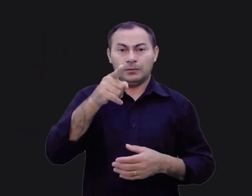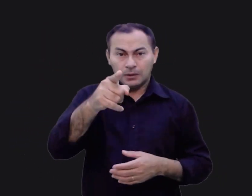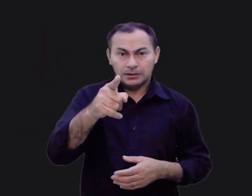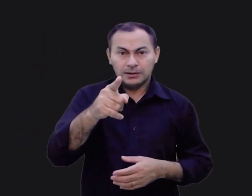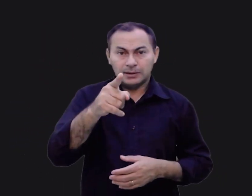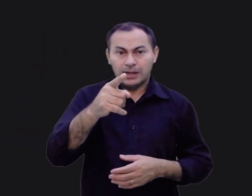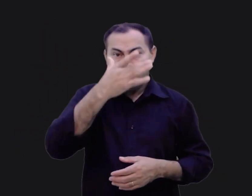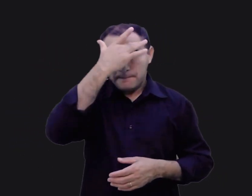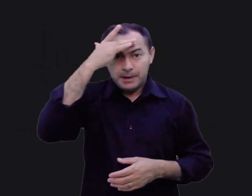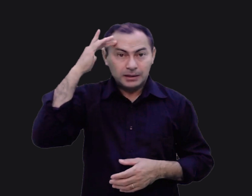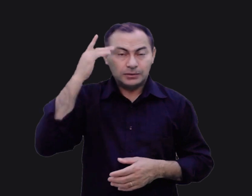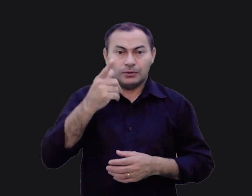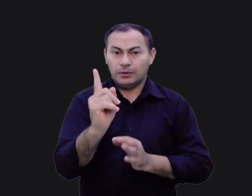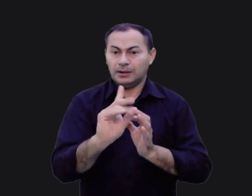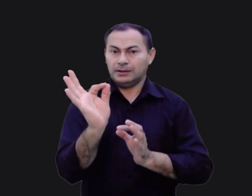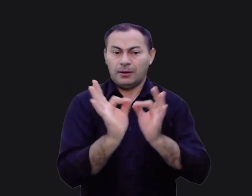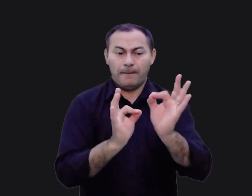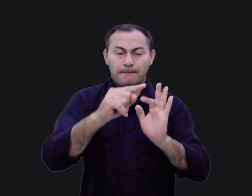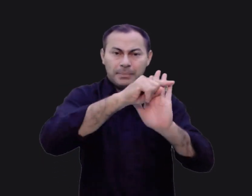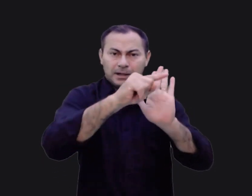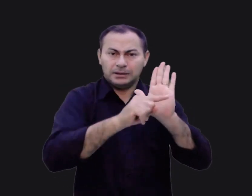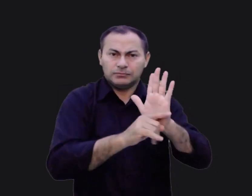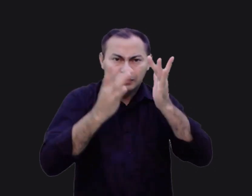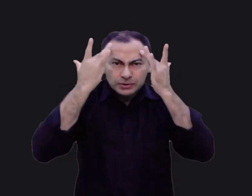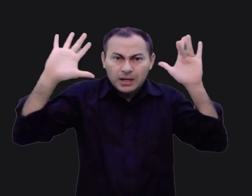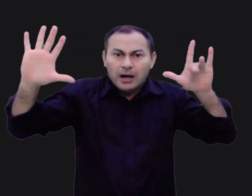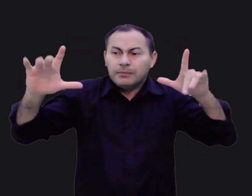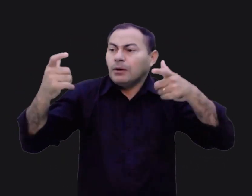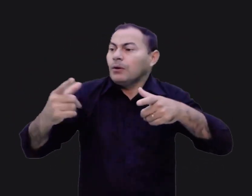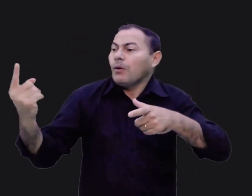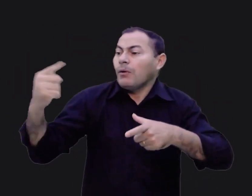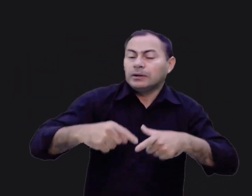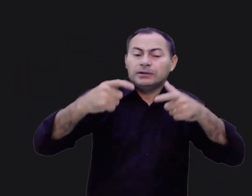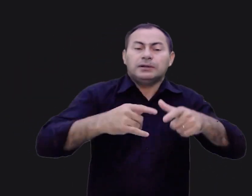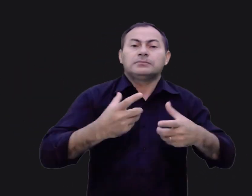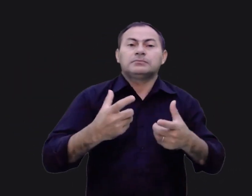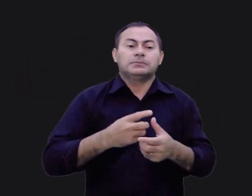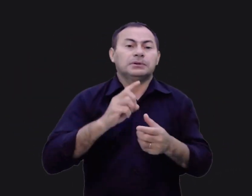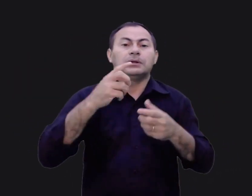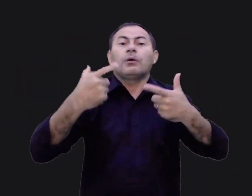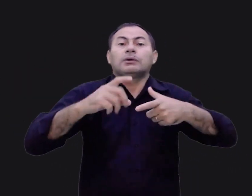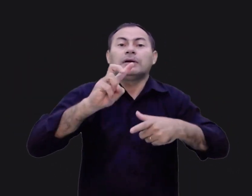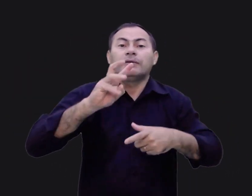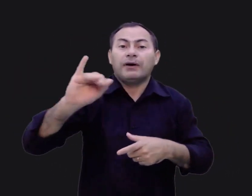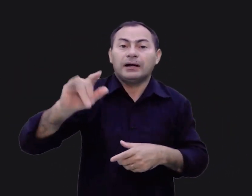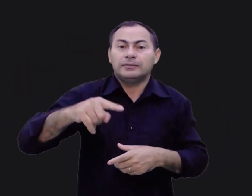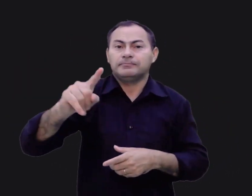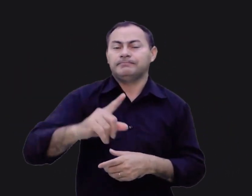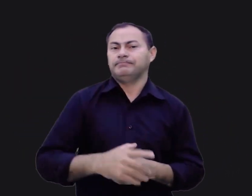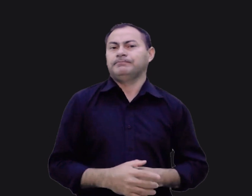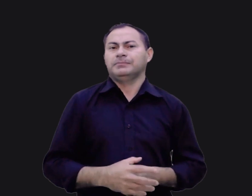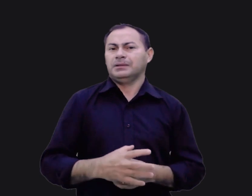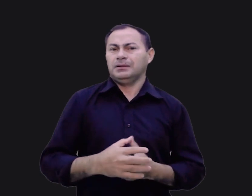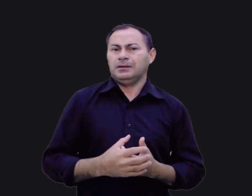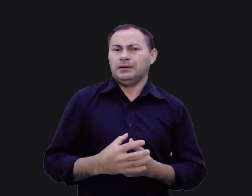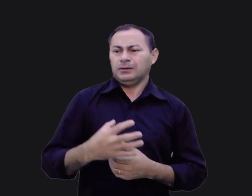Se você é uma dessas pessoas que não planejam, que não sabe de onde veio, nem onde está, nem para onde vai, não culpe